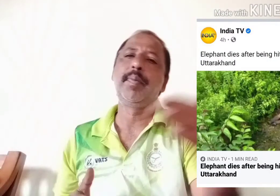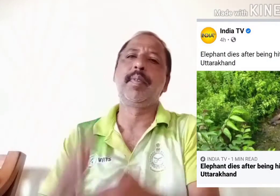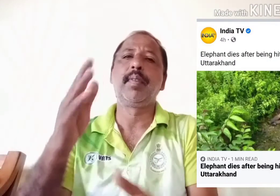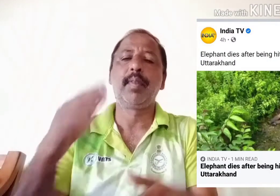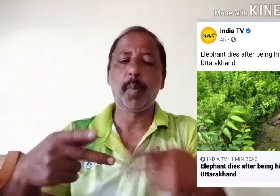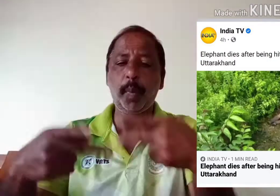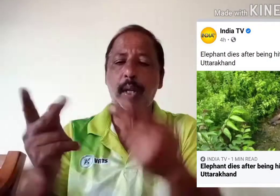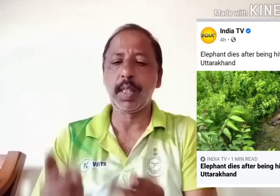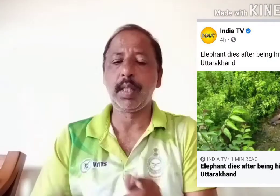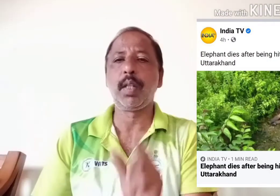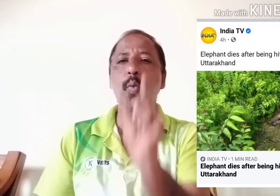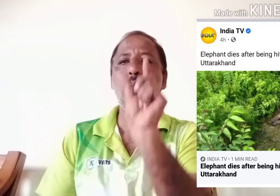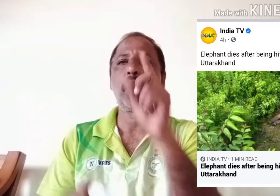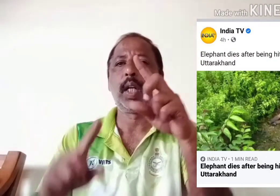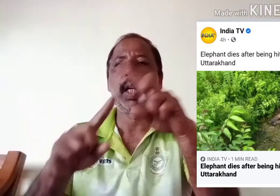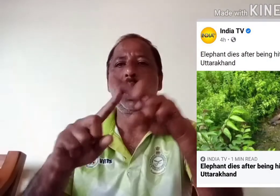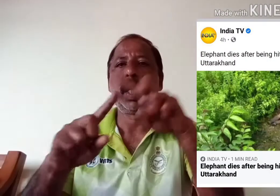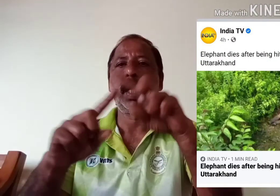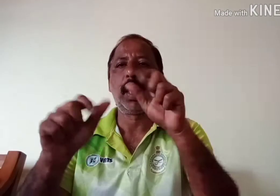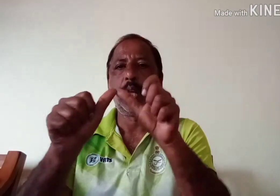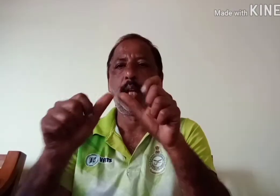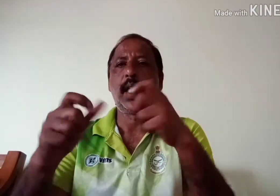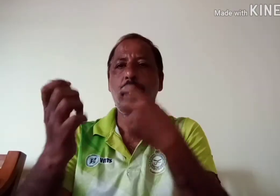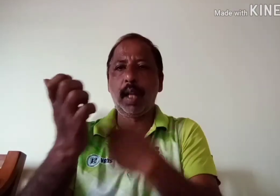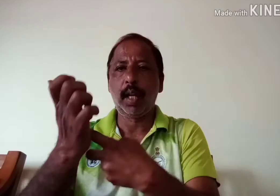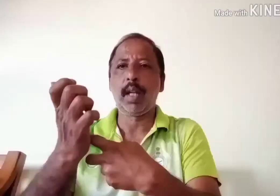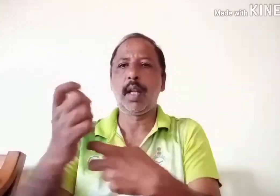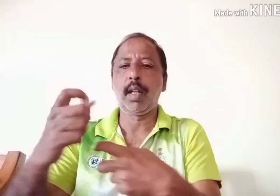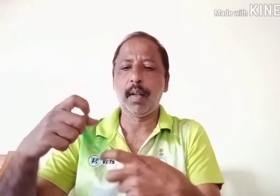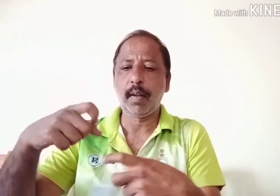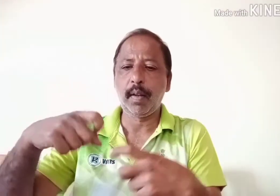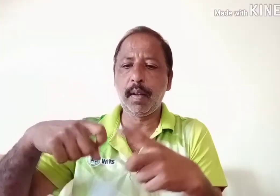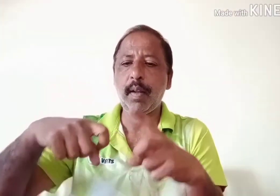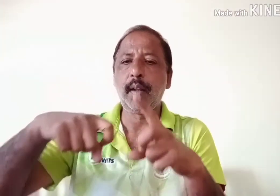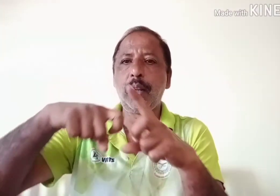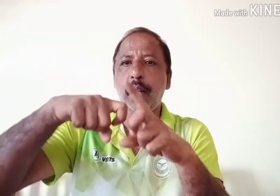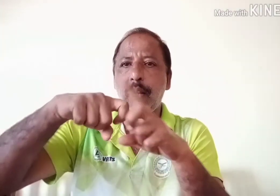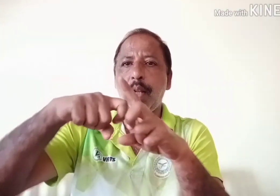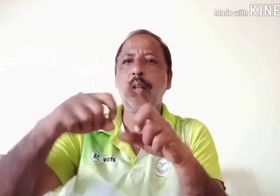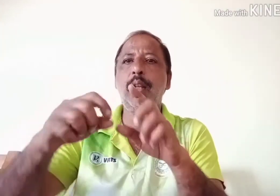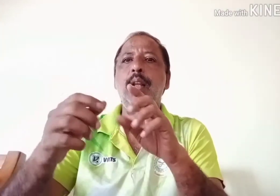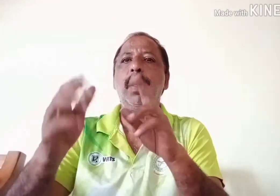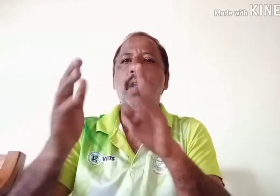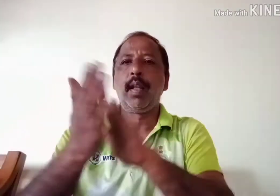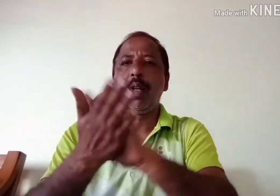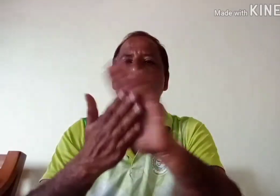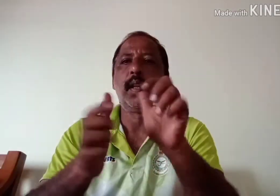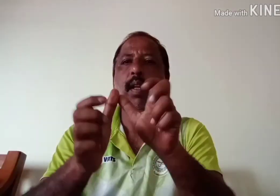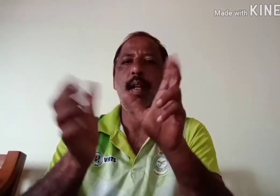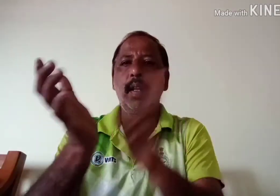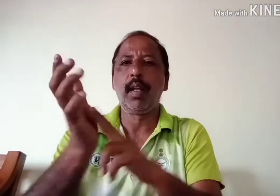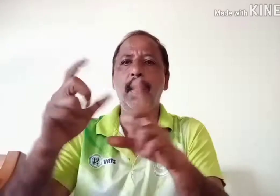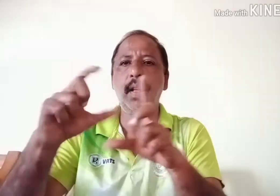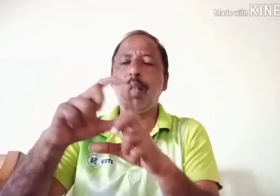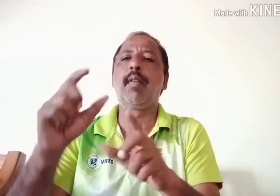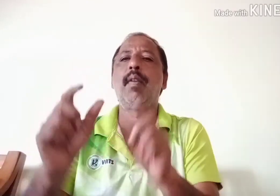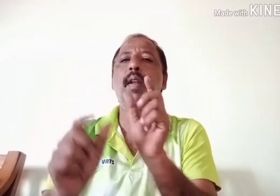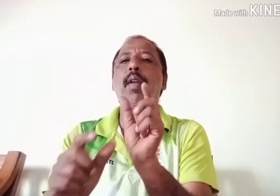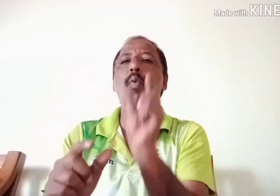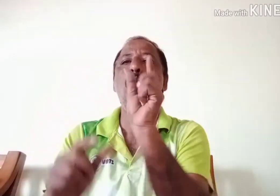और इस ऐसे पचाफ पर आप देख सकते हैं कि जो जीन इंग्लेश स्कूल है वो पूरी तरीके से तूप